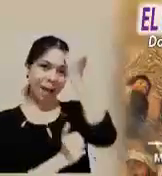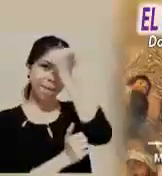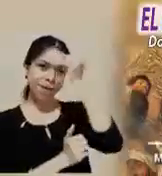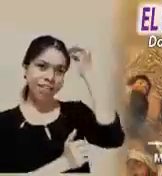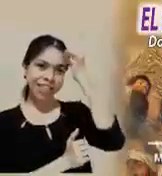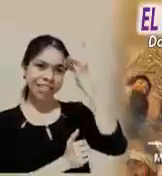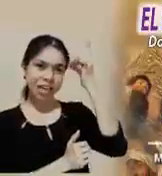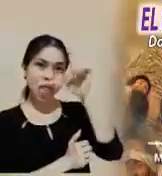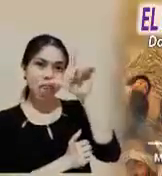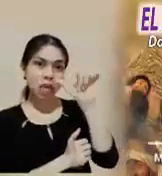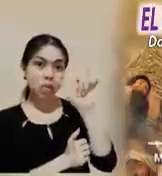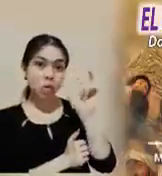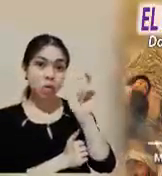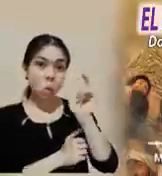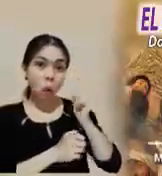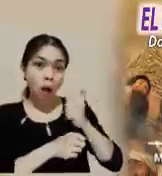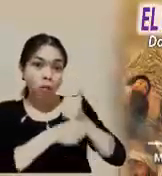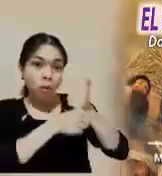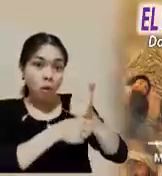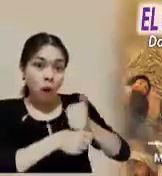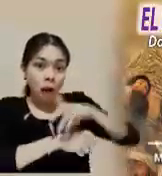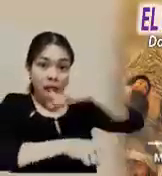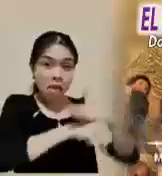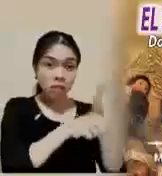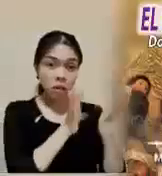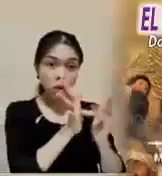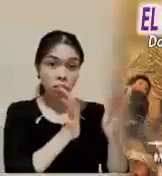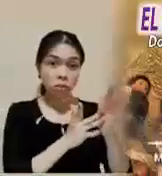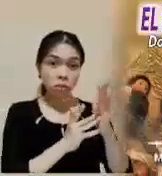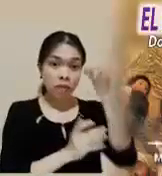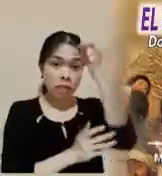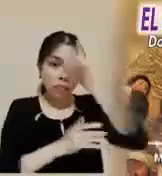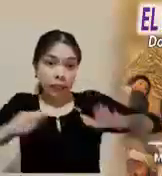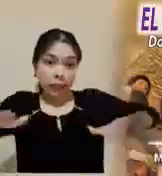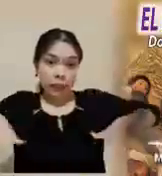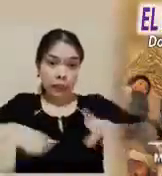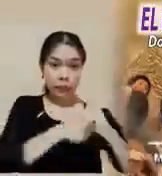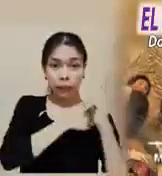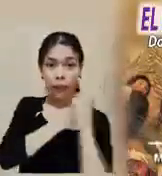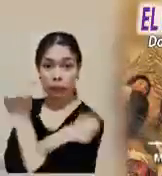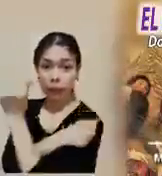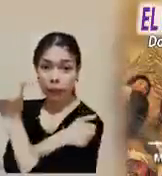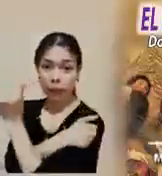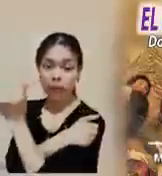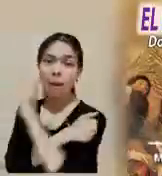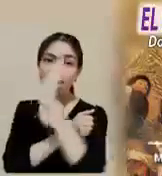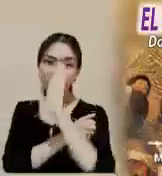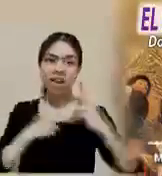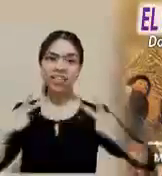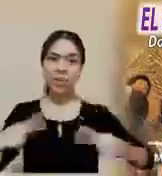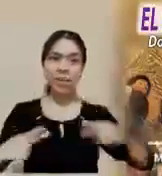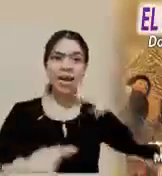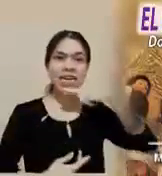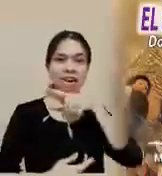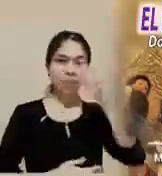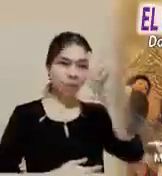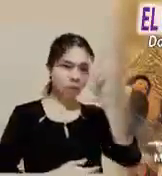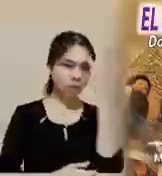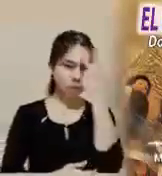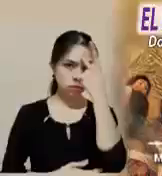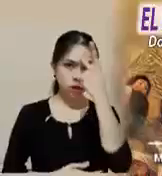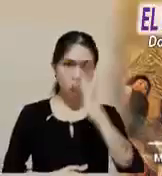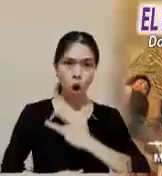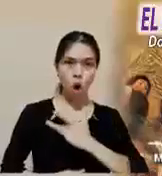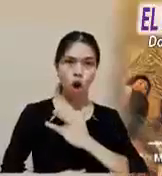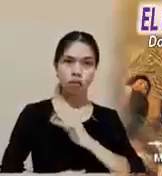huida avergonzante? La multitud, entendemos, cambia rápidamente de pensamiento y de